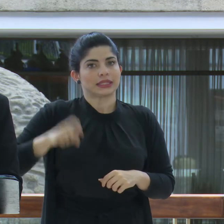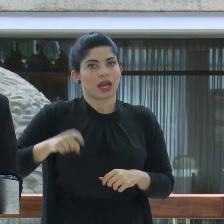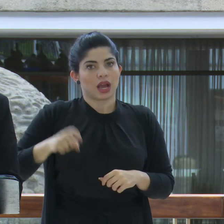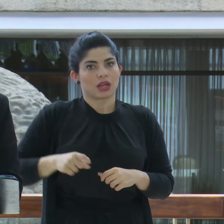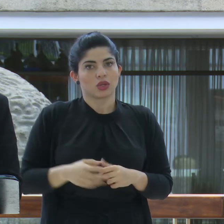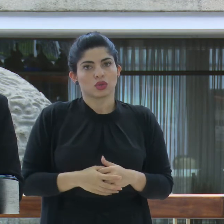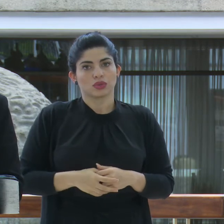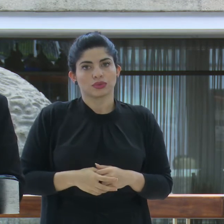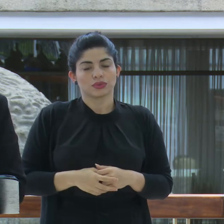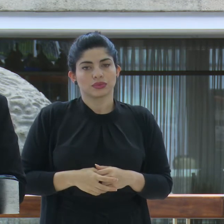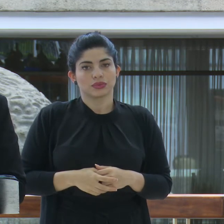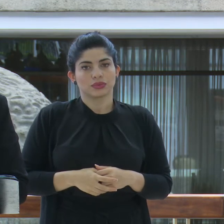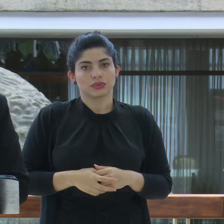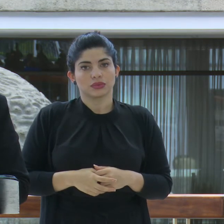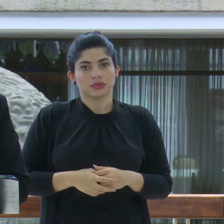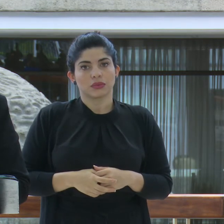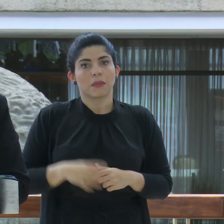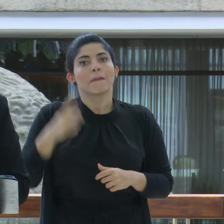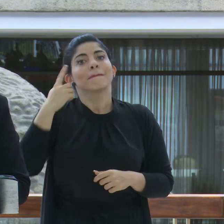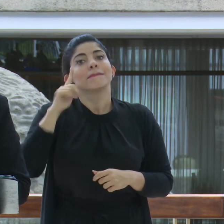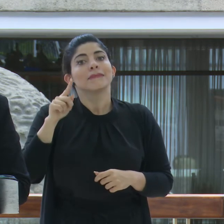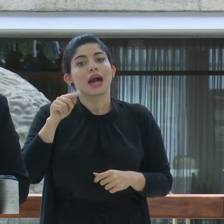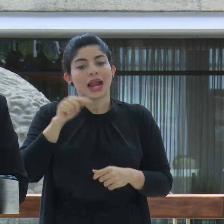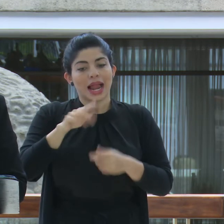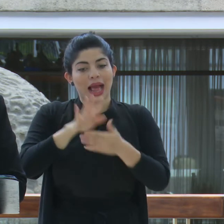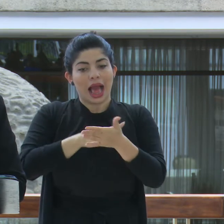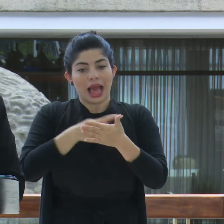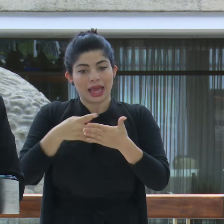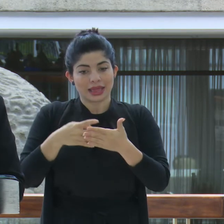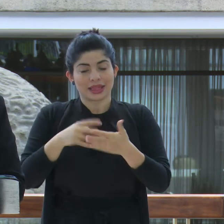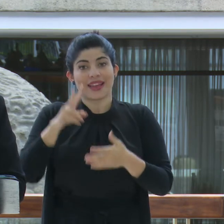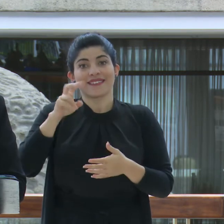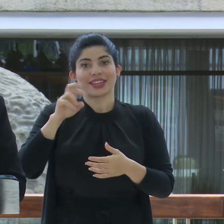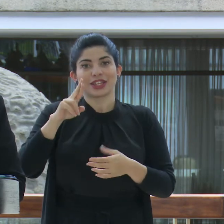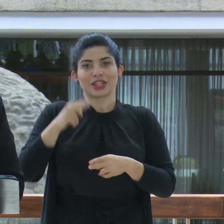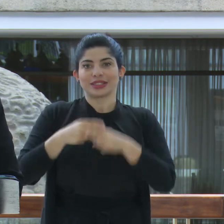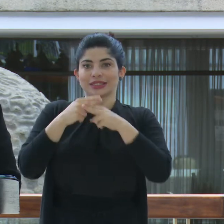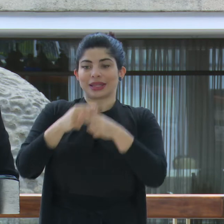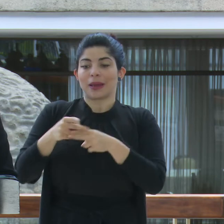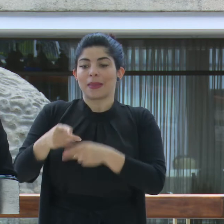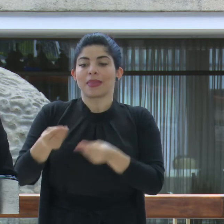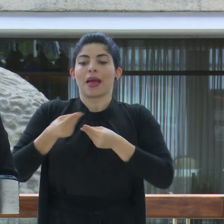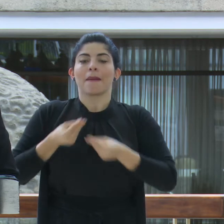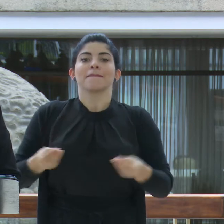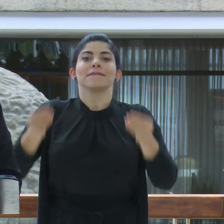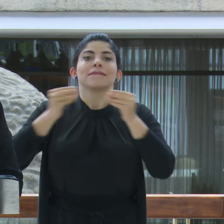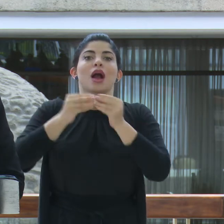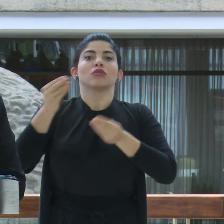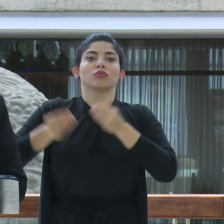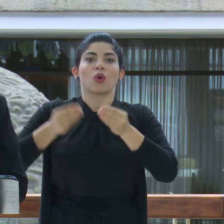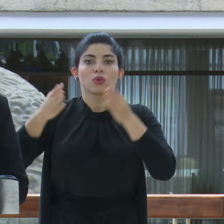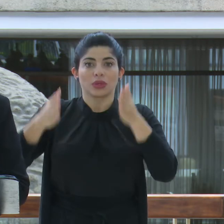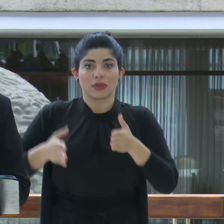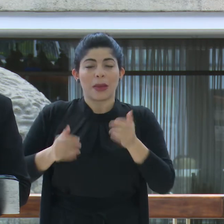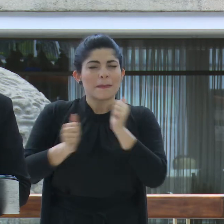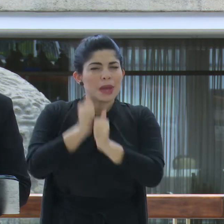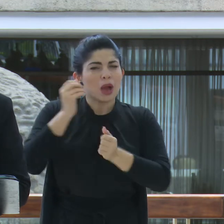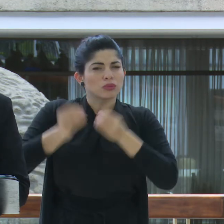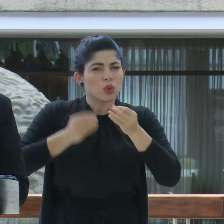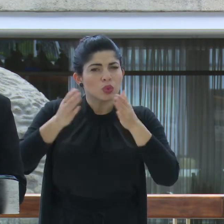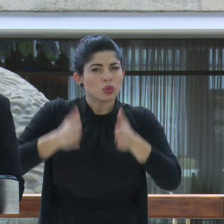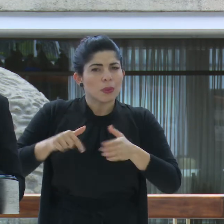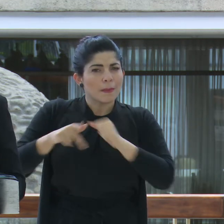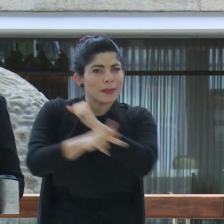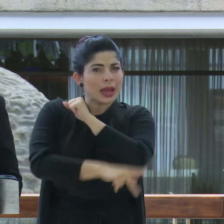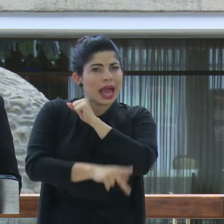para esta agenda que don Víctor llamó de mayor productividad. La mayor productividad de nuestro